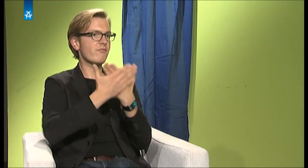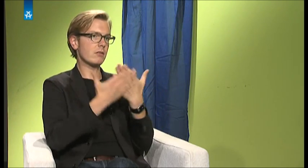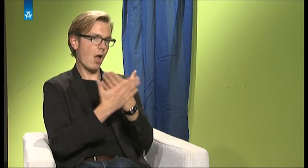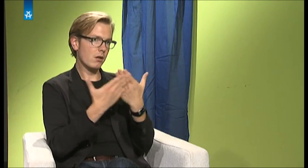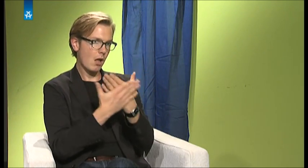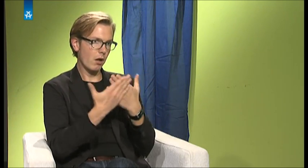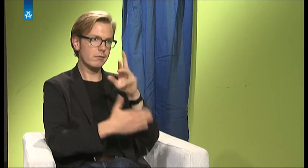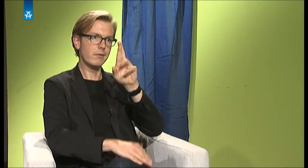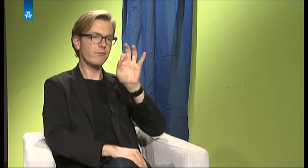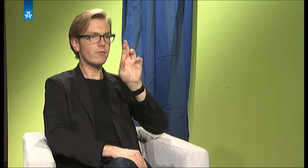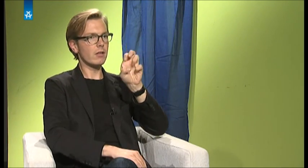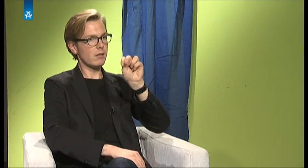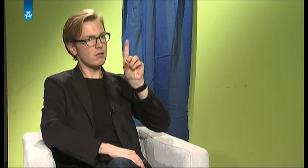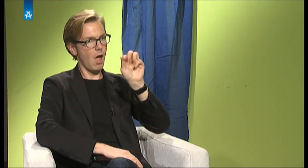zum Teil meiner Lehrerausbildung.